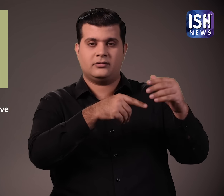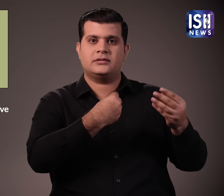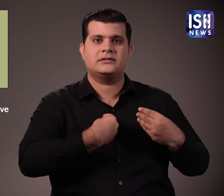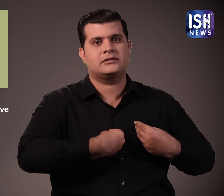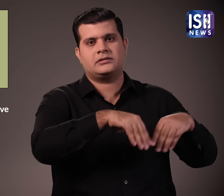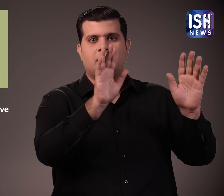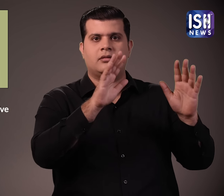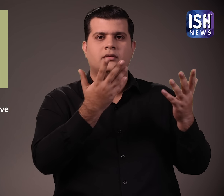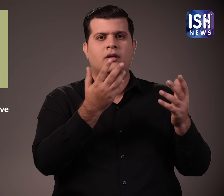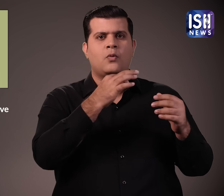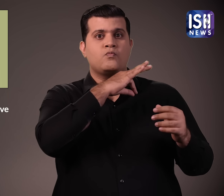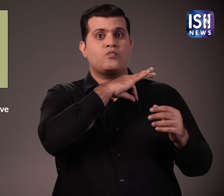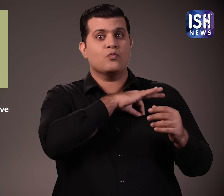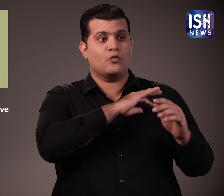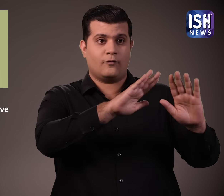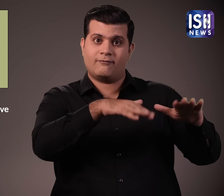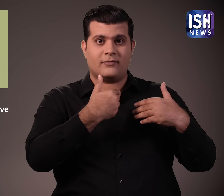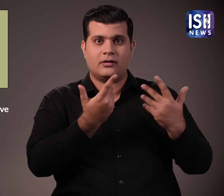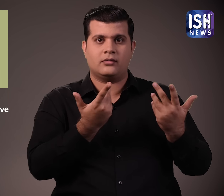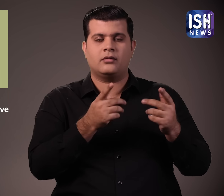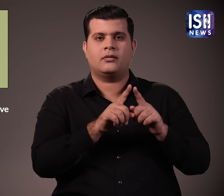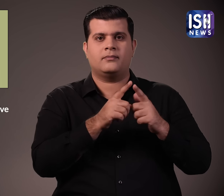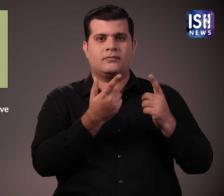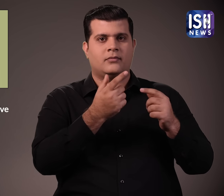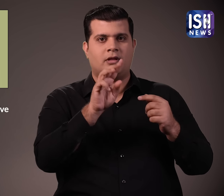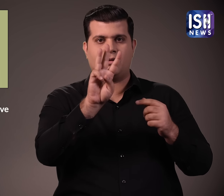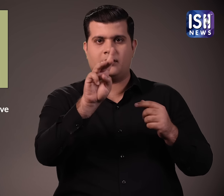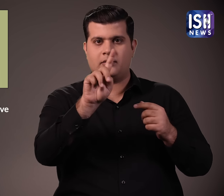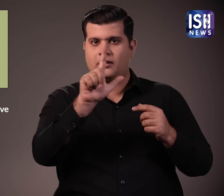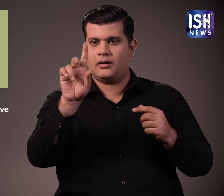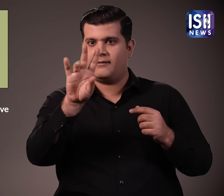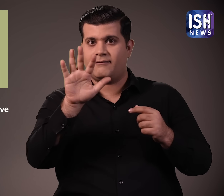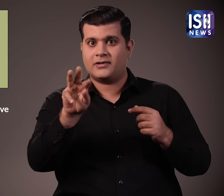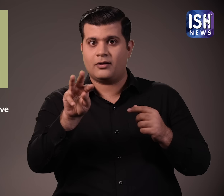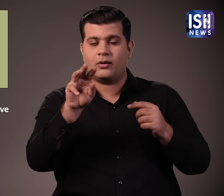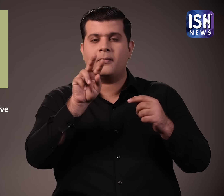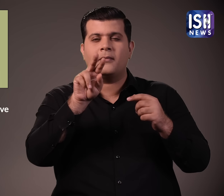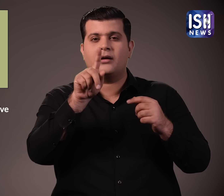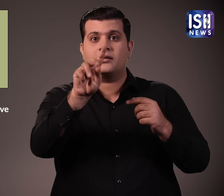या खरीद रहे है तो यदि आप सवालाक रुपे तक का लाब कमा रहे है